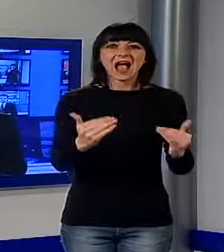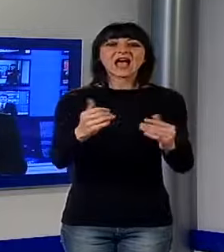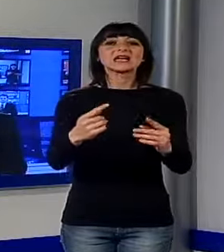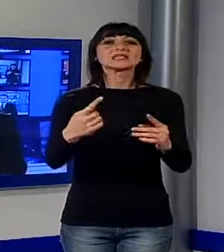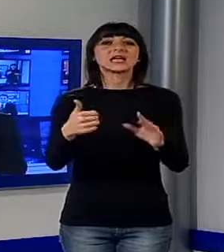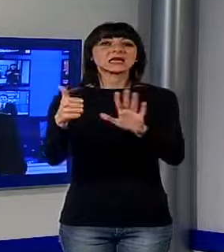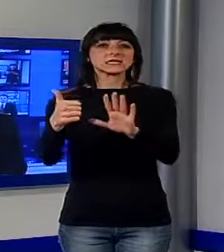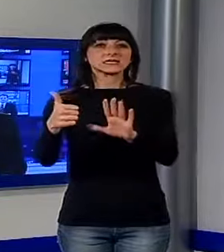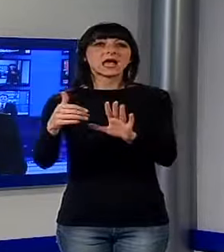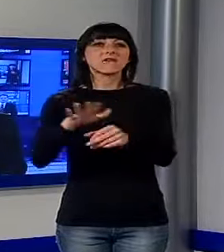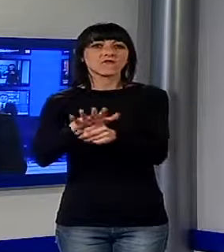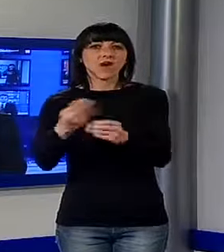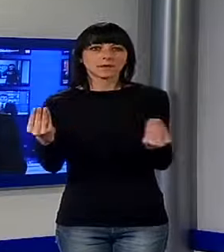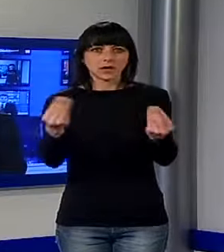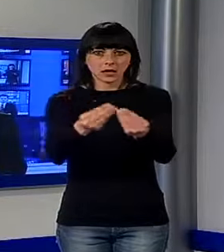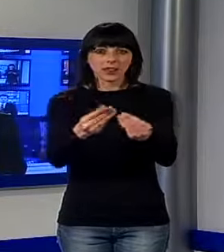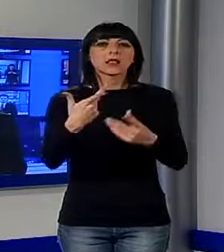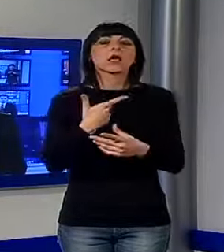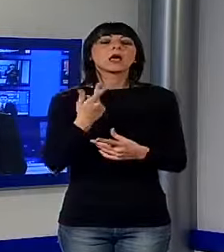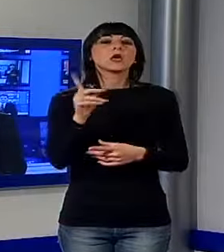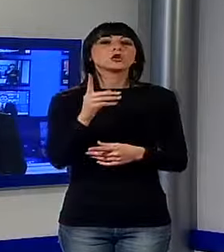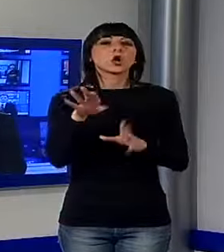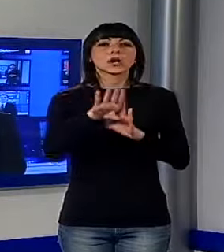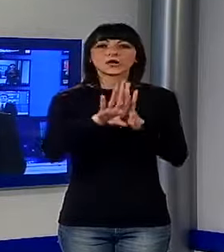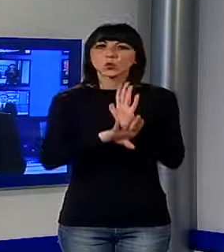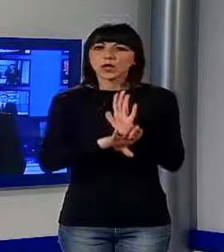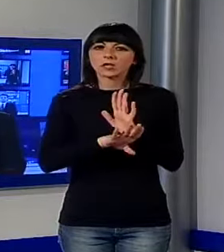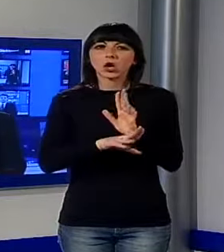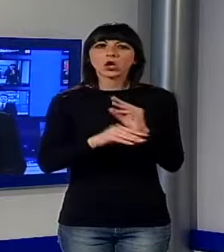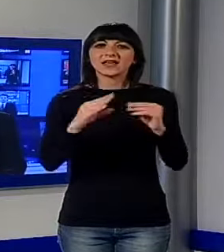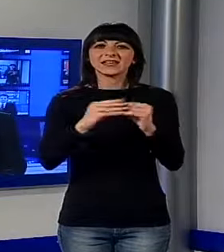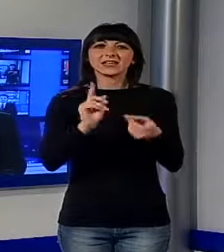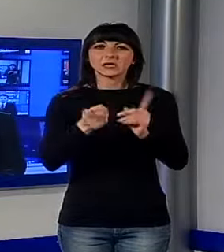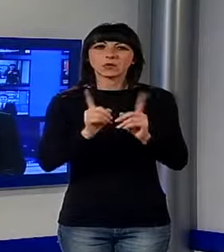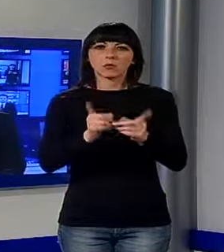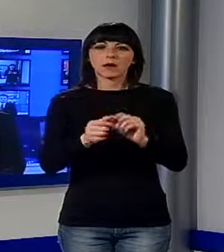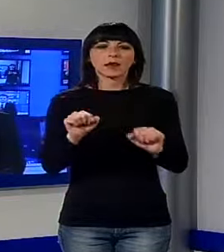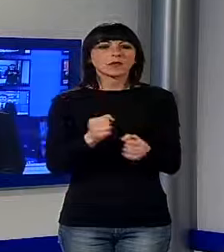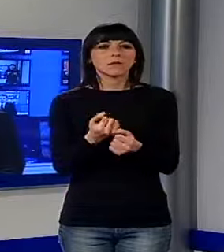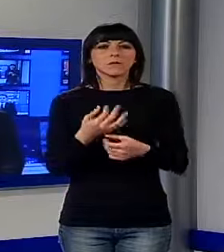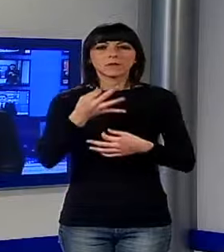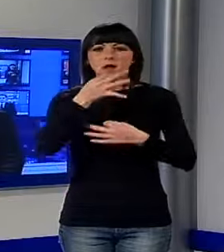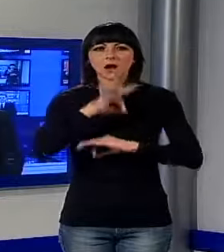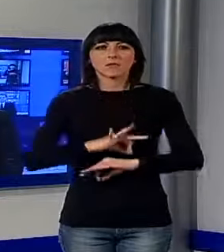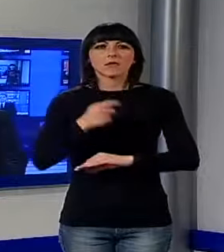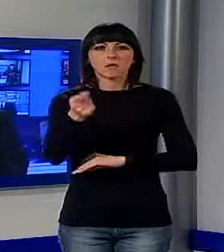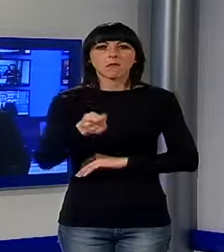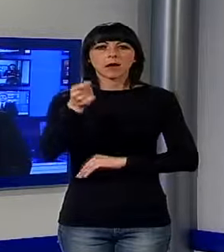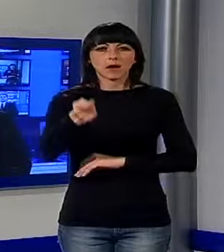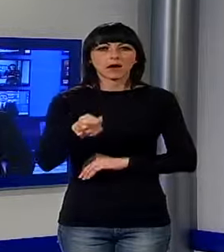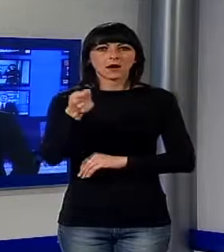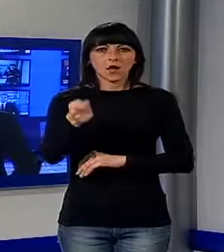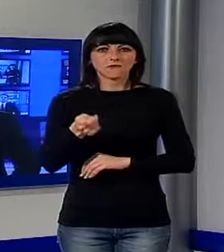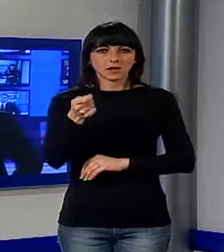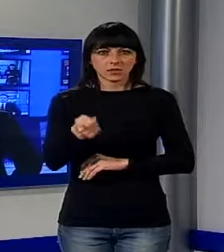altrettante famiglie che pur non rientrando nelle graduatorie che per l'edilizia popolare non possono pagare affitti a prezzo di